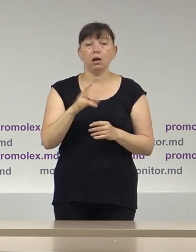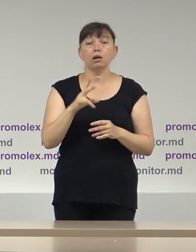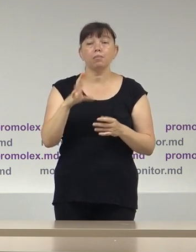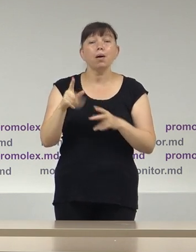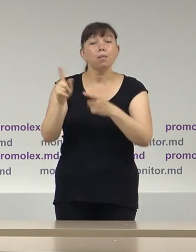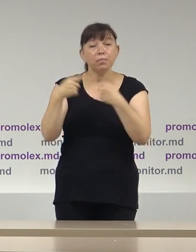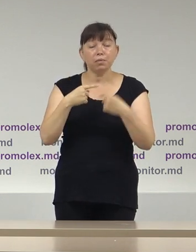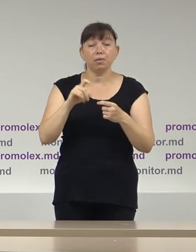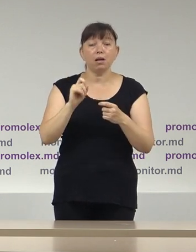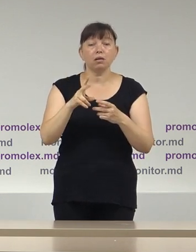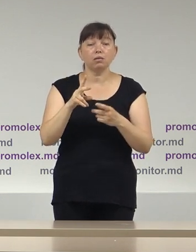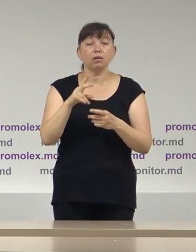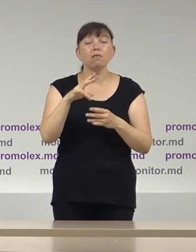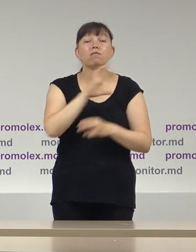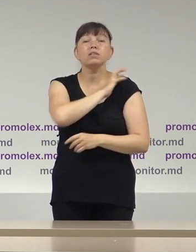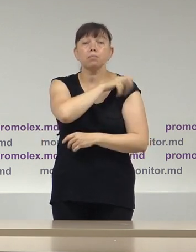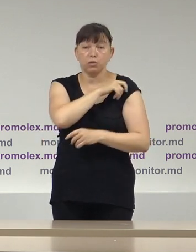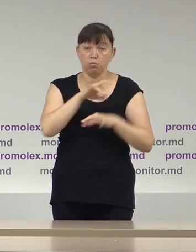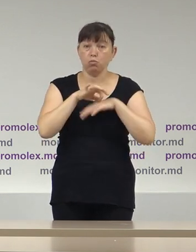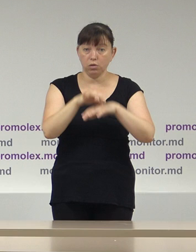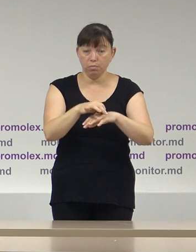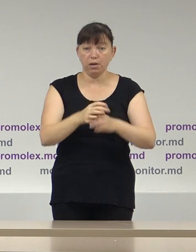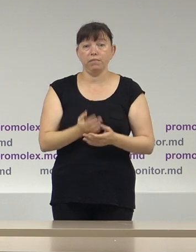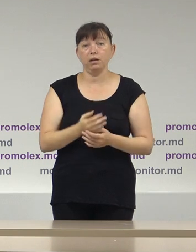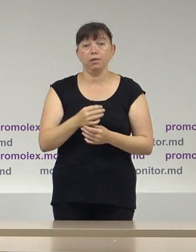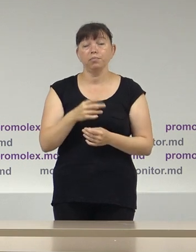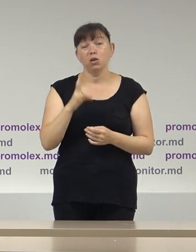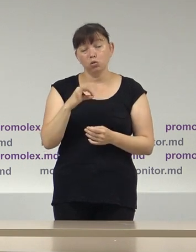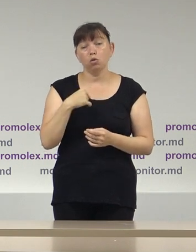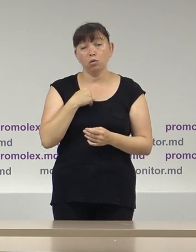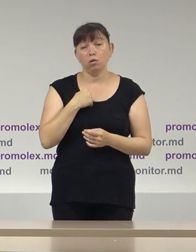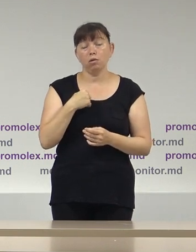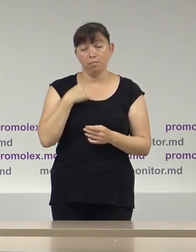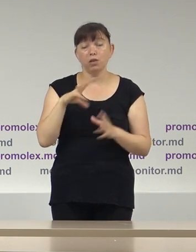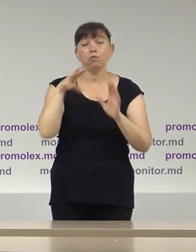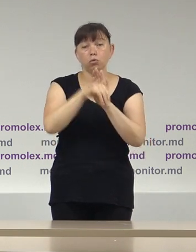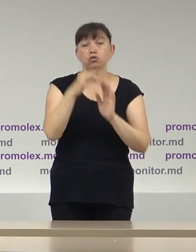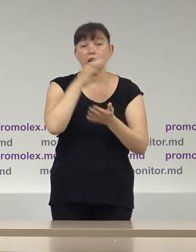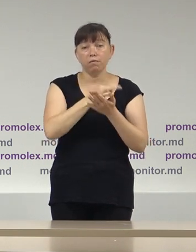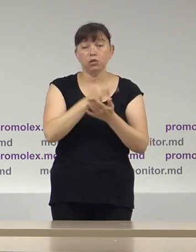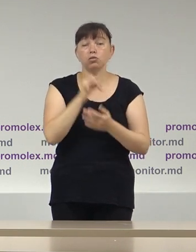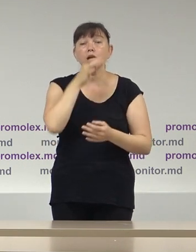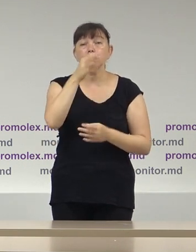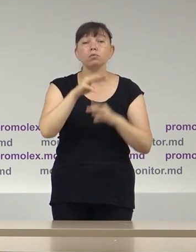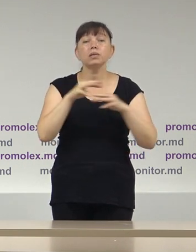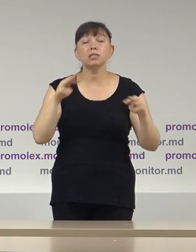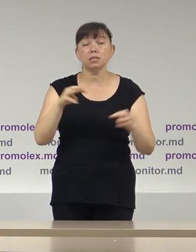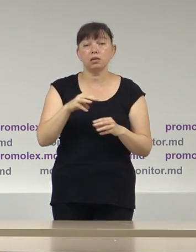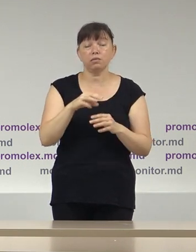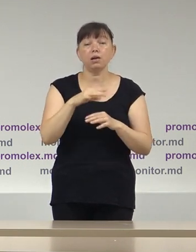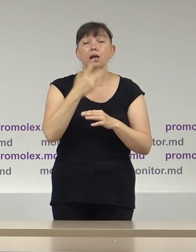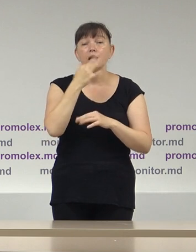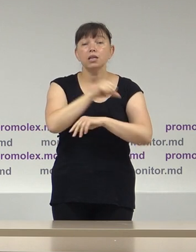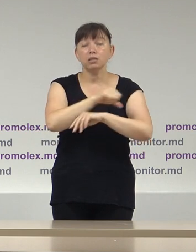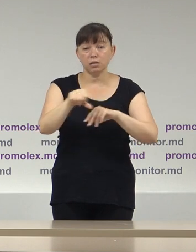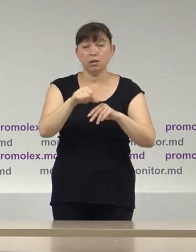reprezentanții de Aspore la Sankt-Peterburg. Totuși, am reținut în raport și răspunsul Ministerului Afacelor Externe și